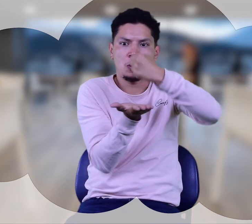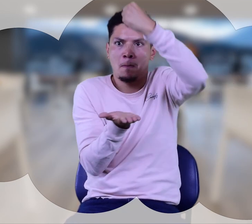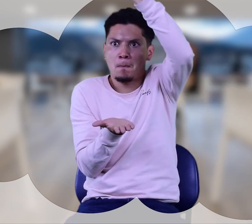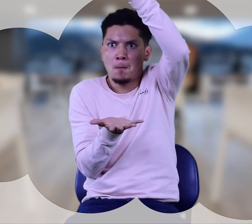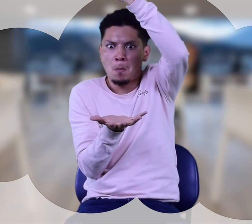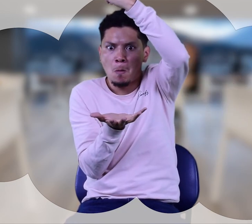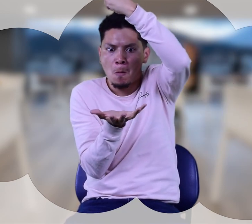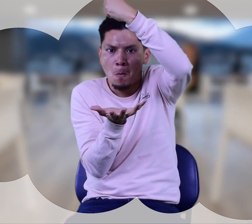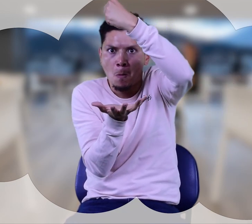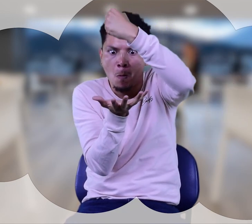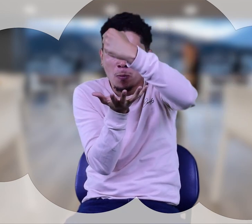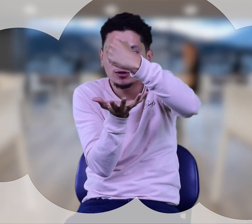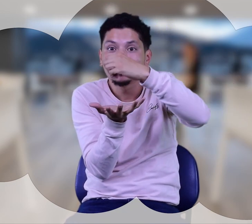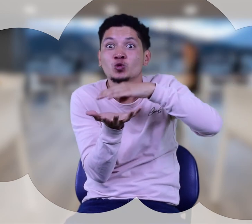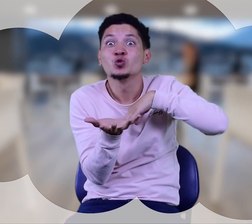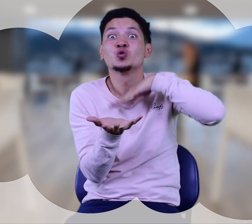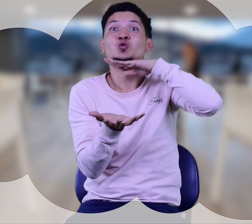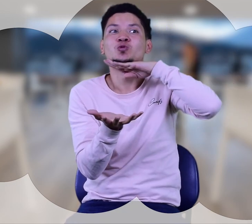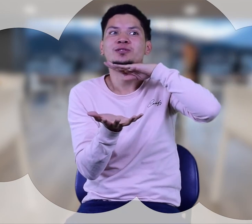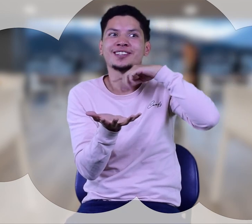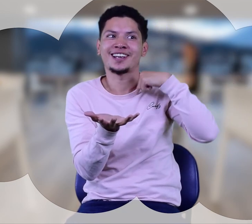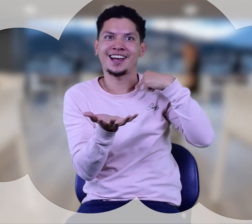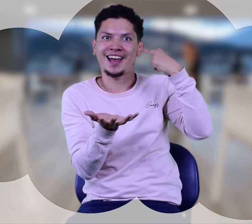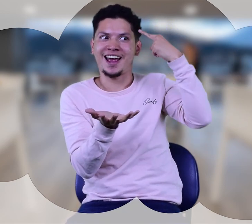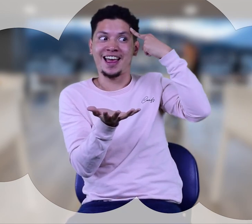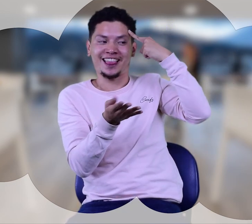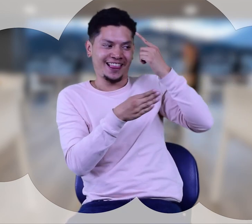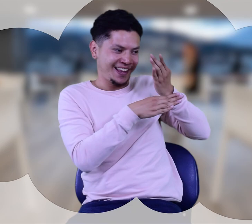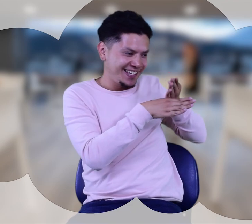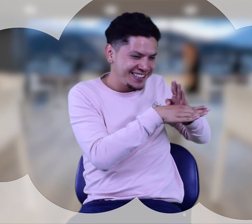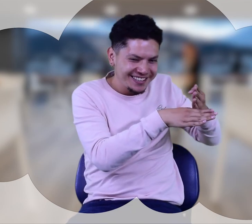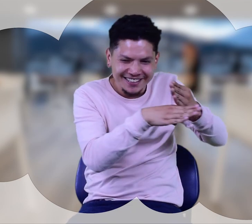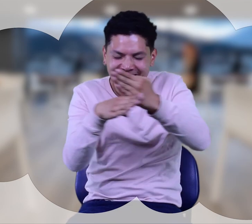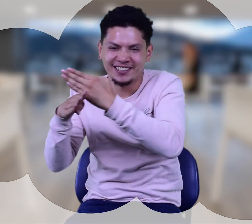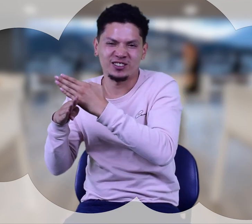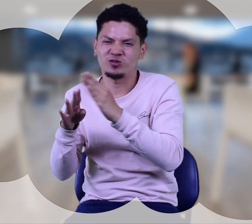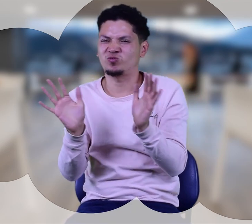dinero extra, no es para dividirlo entre nosotros, es para las necesidades sociales.